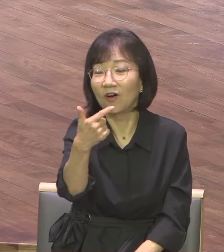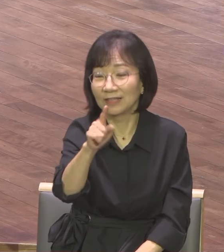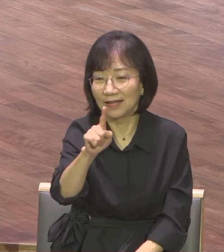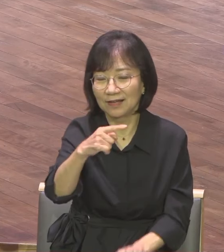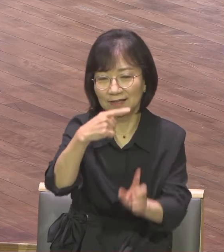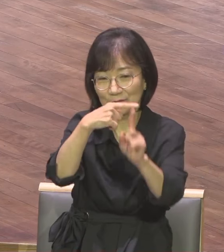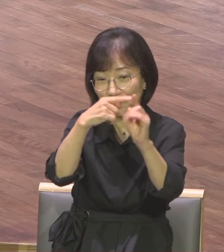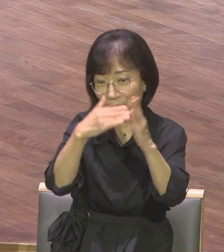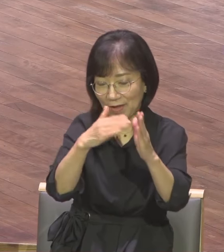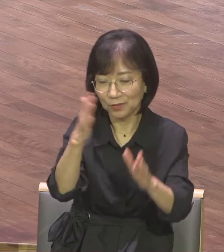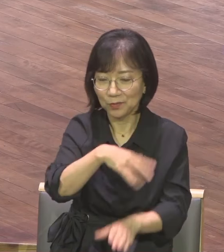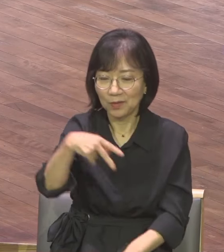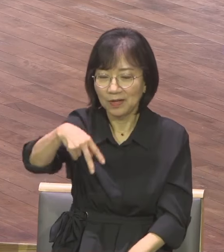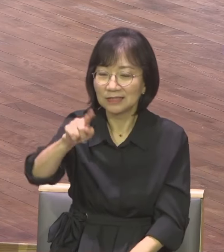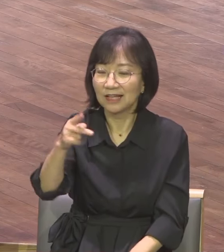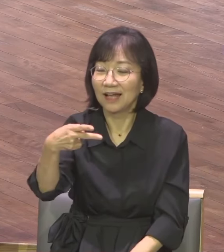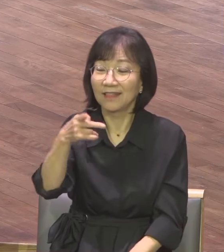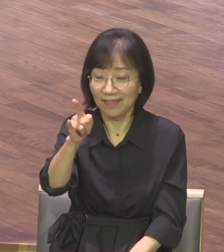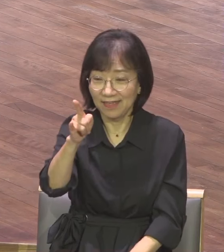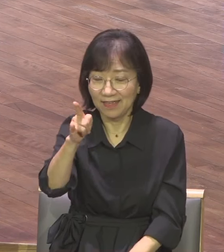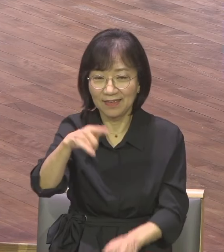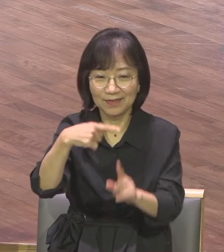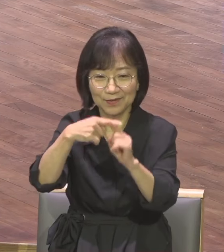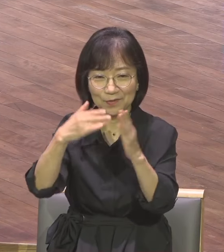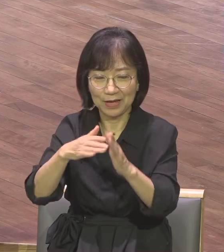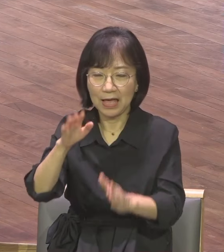사대교회고 그 교회가 피라나 교회고